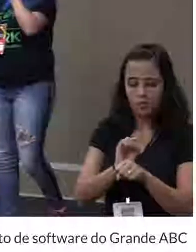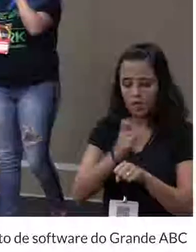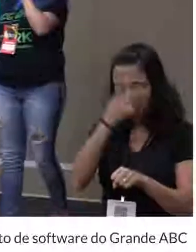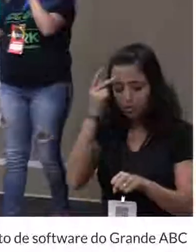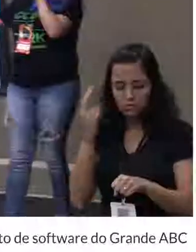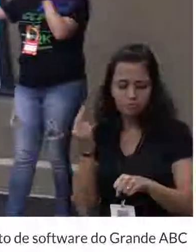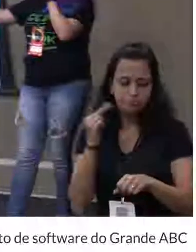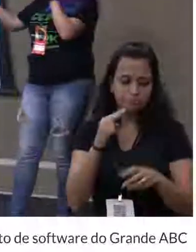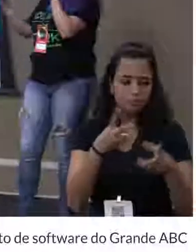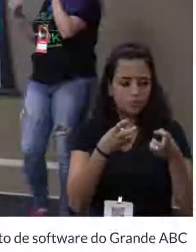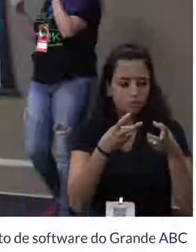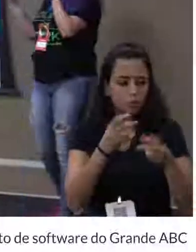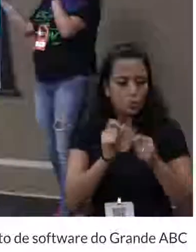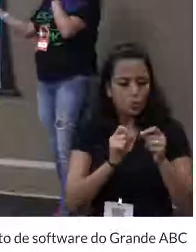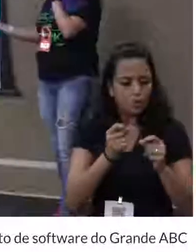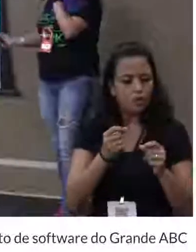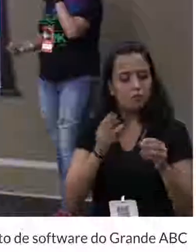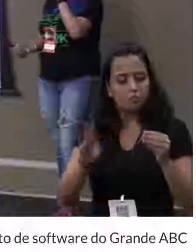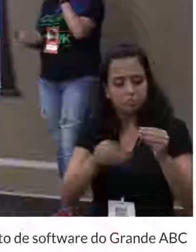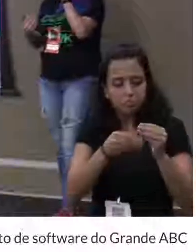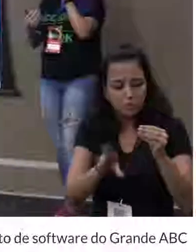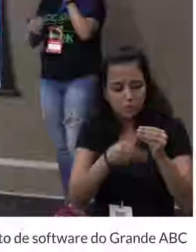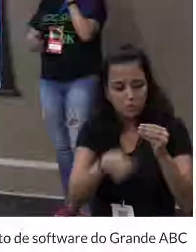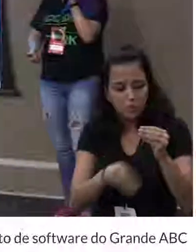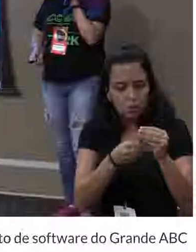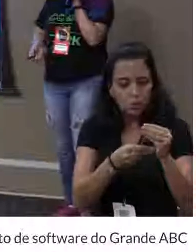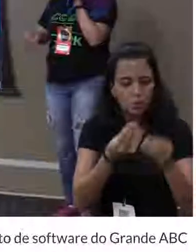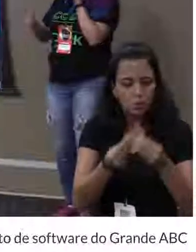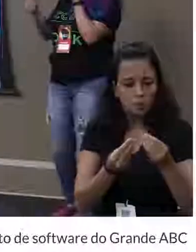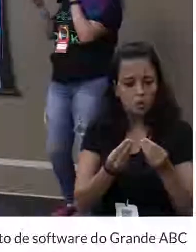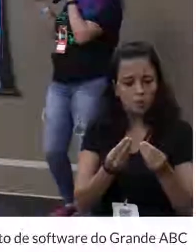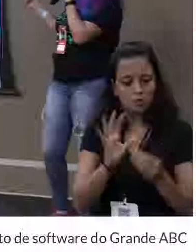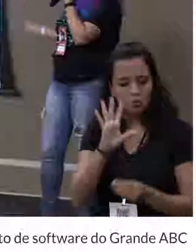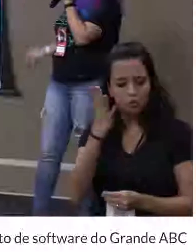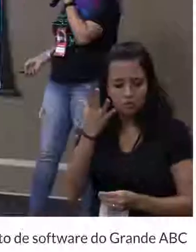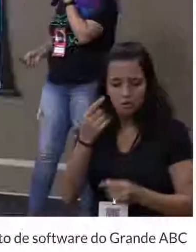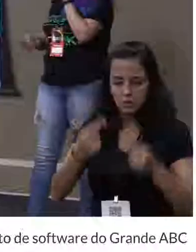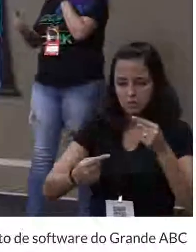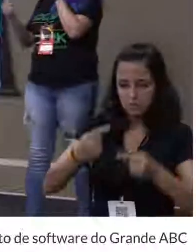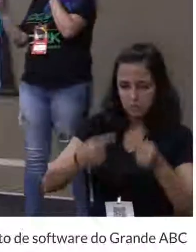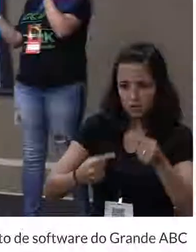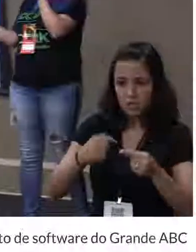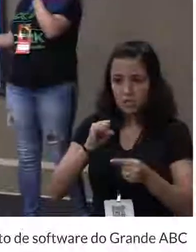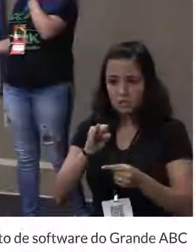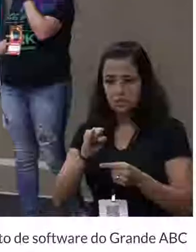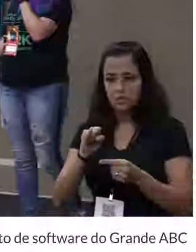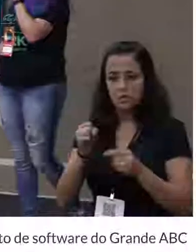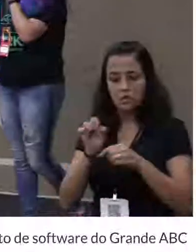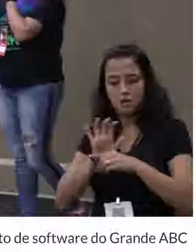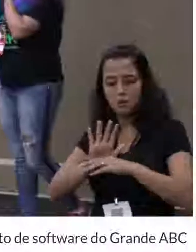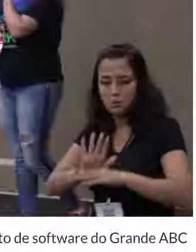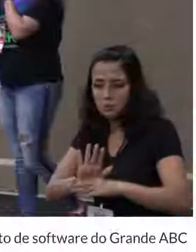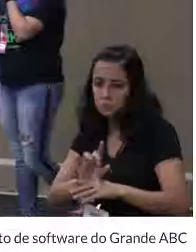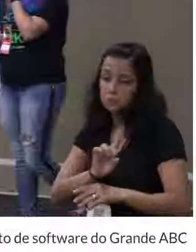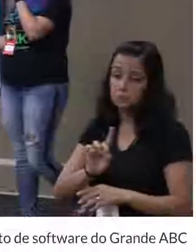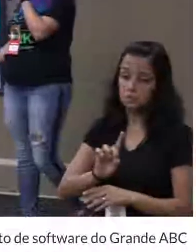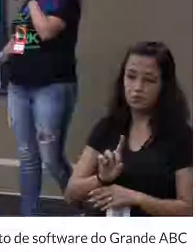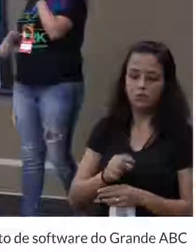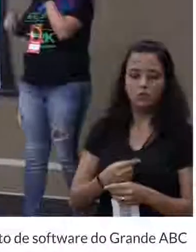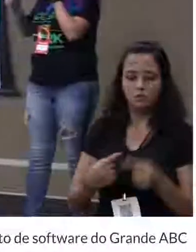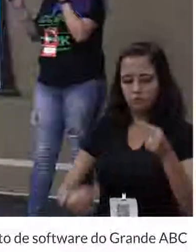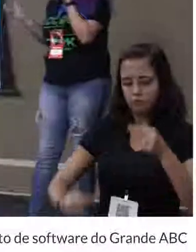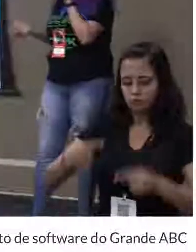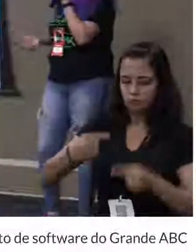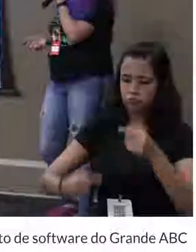galera fica vendo o que seria bom implementar, como que eles poderiam solucionar, eles ficam discutindo, se vai realmente ajudar ou não. E aí fica